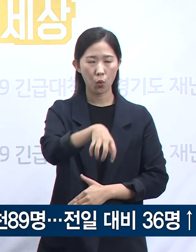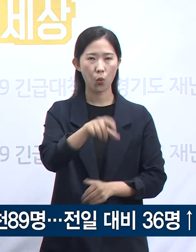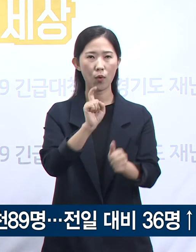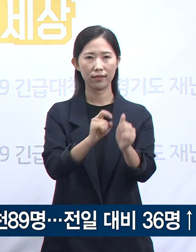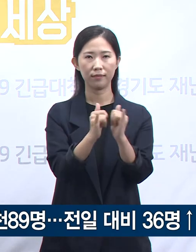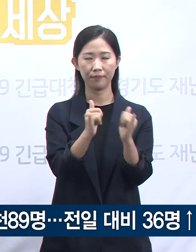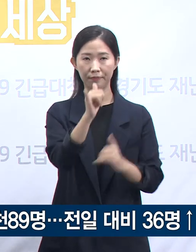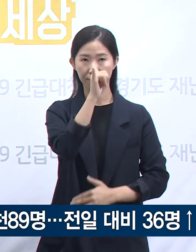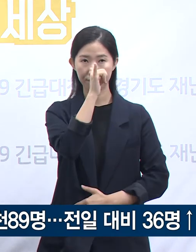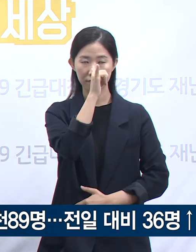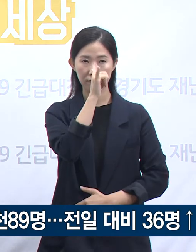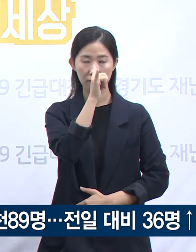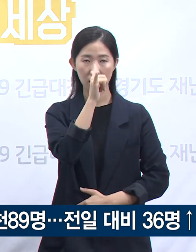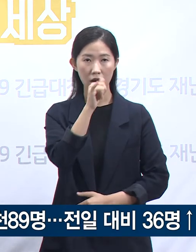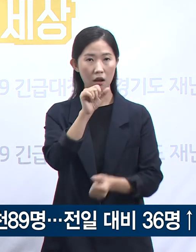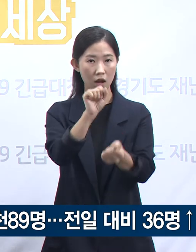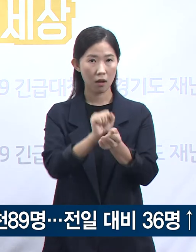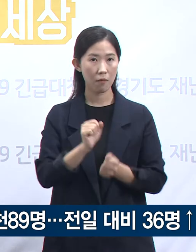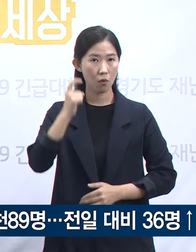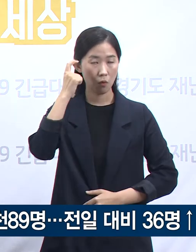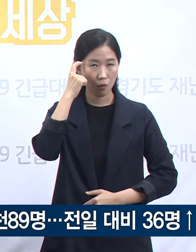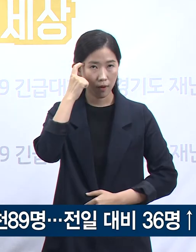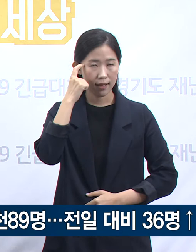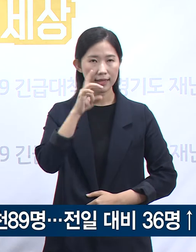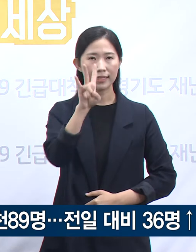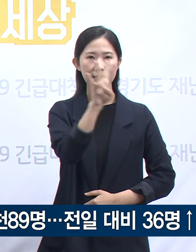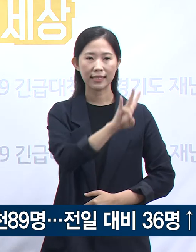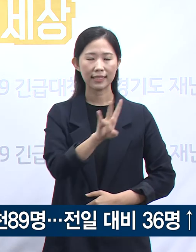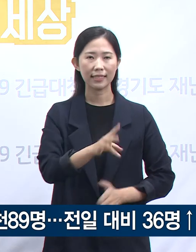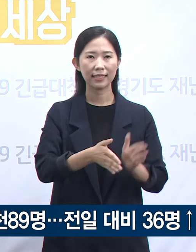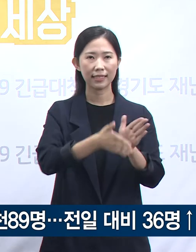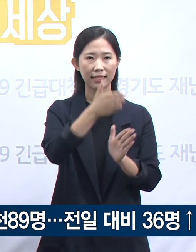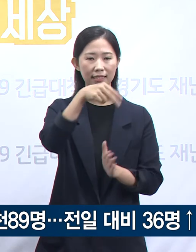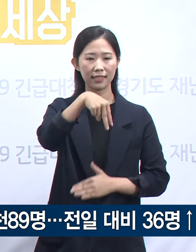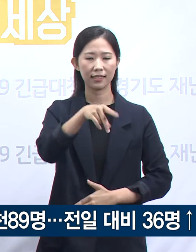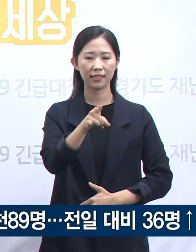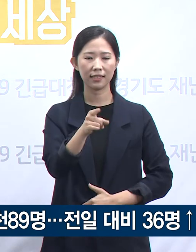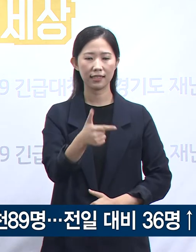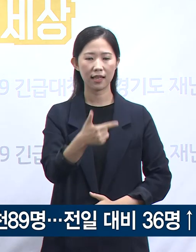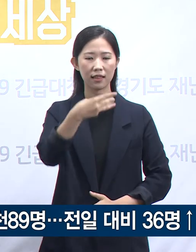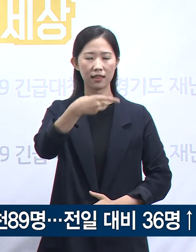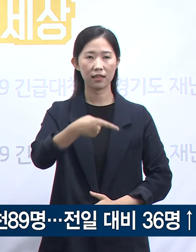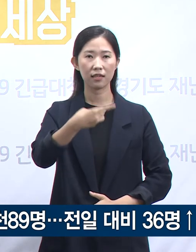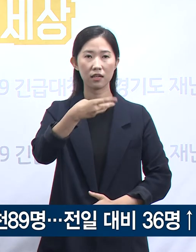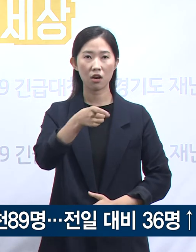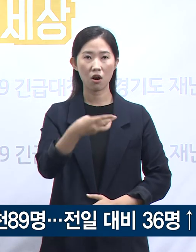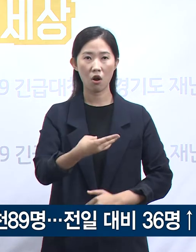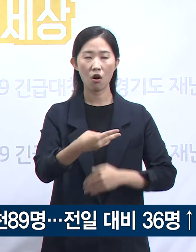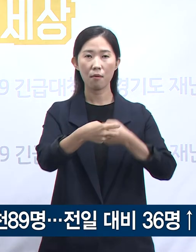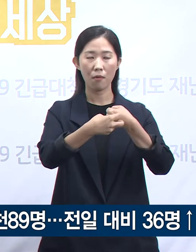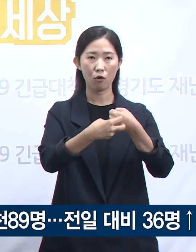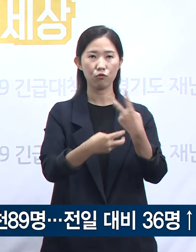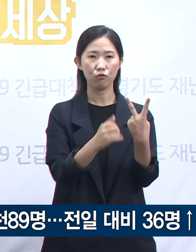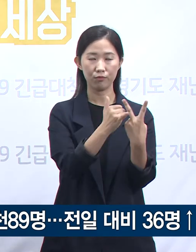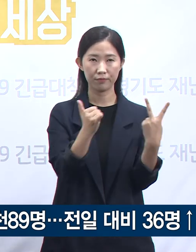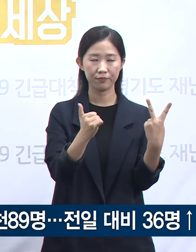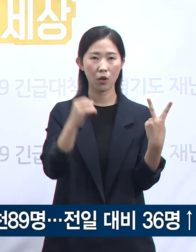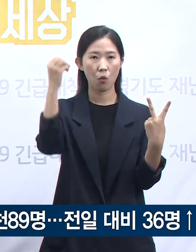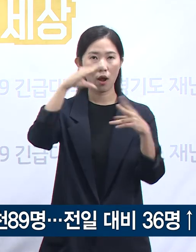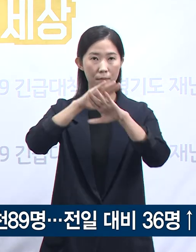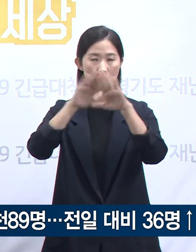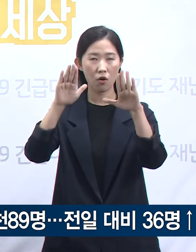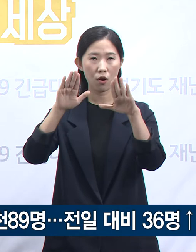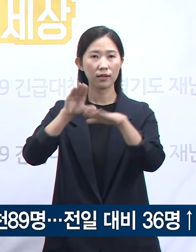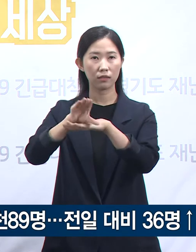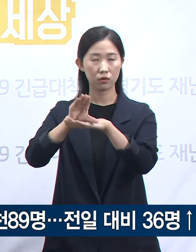확진자의 감염 경료를 보면 시흥 센트럴병원 관련 2명, 광명시 기아자공차 관련 2명, 안양시